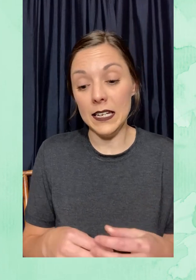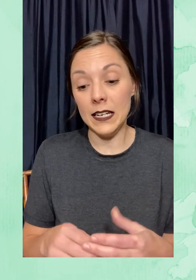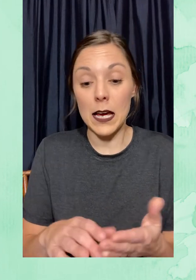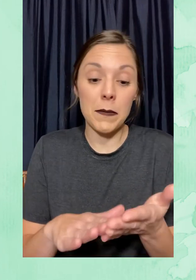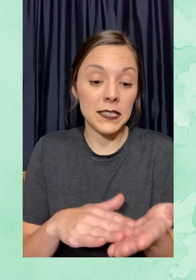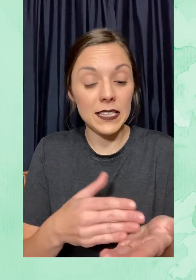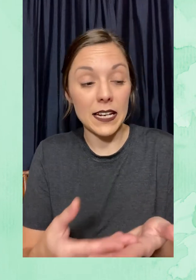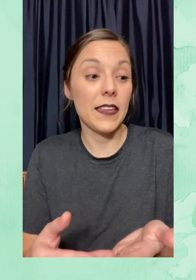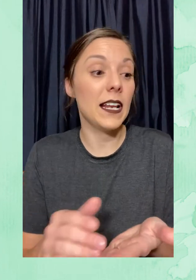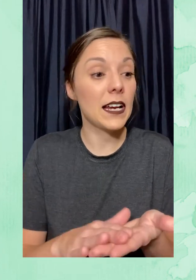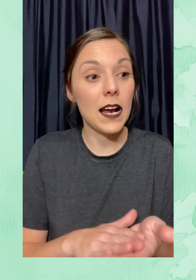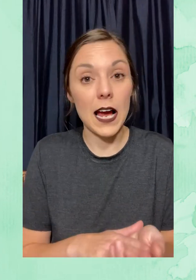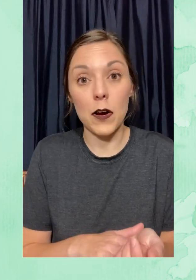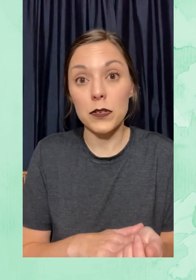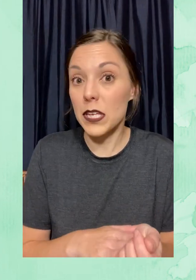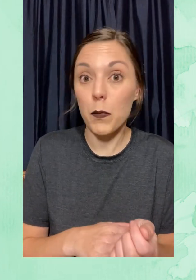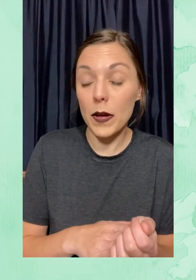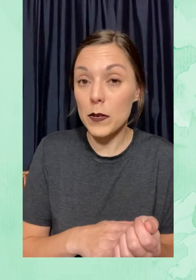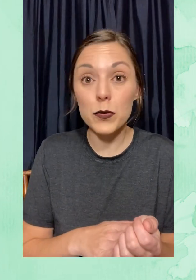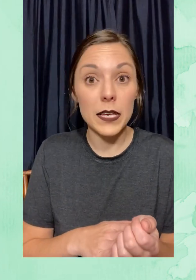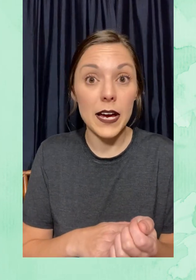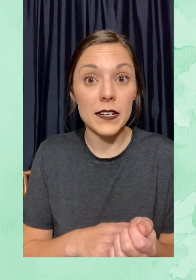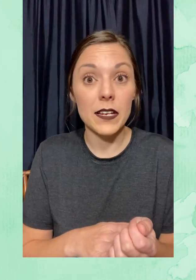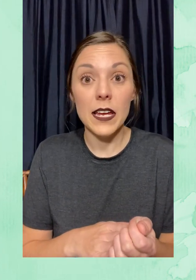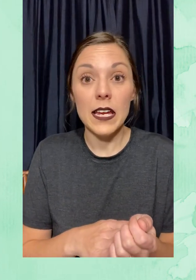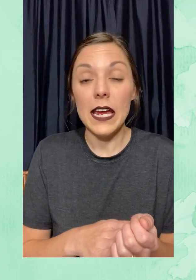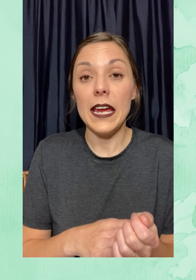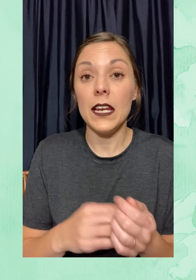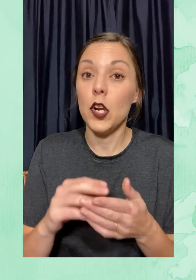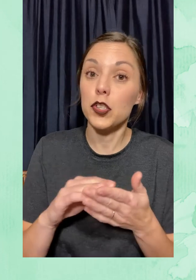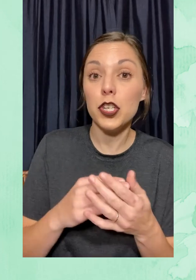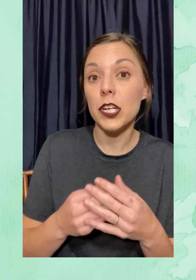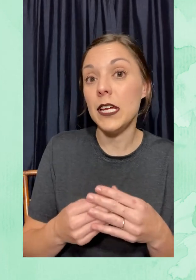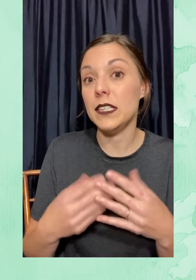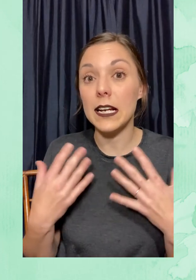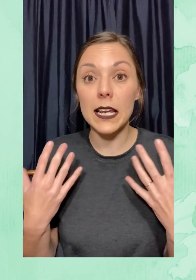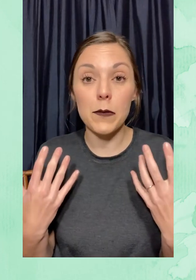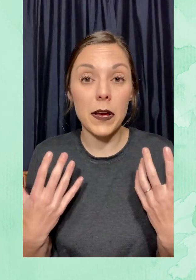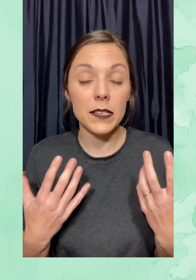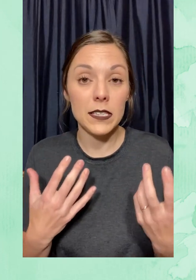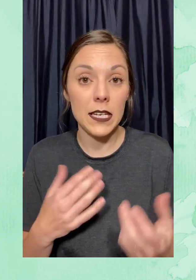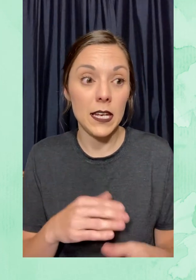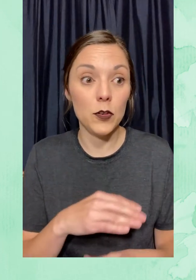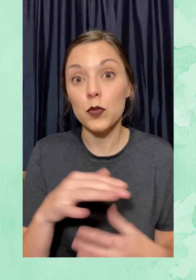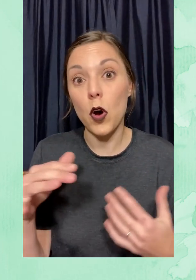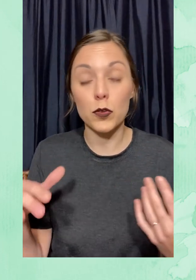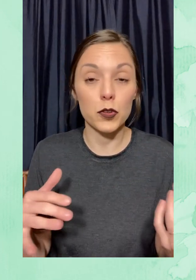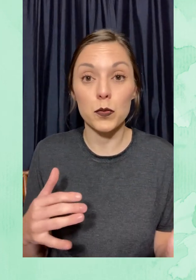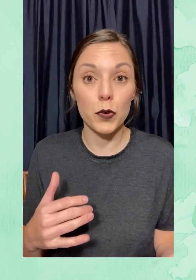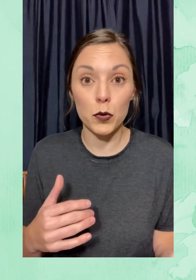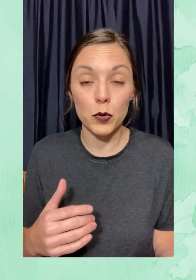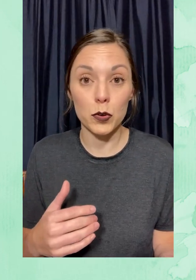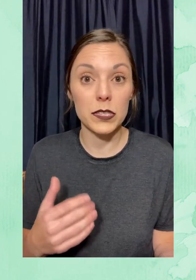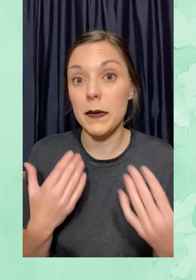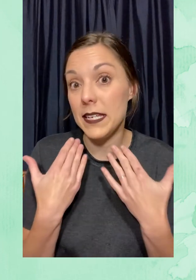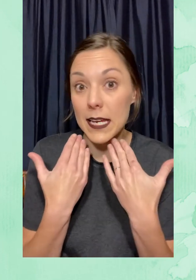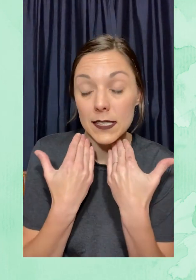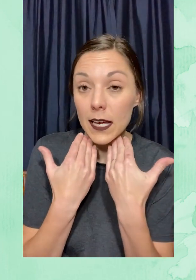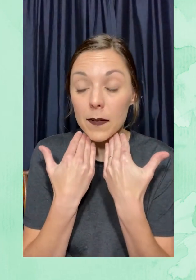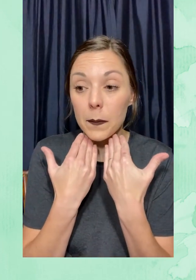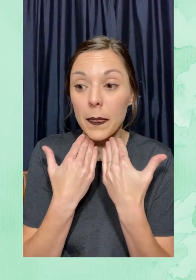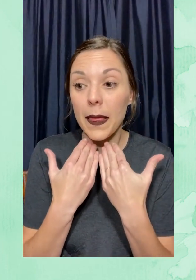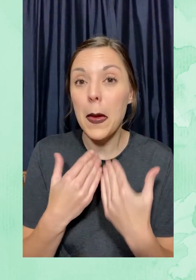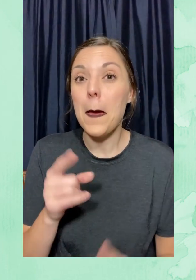Y la manteca del cacao se puede usar en lociones y cremas y en otros productos de